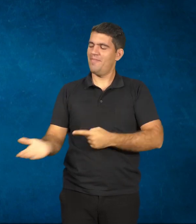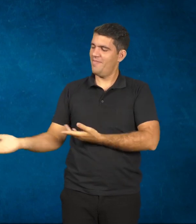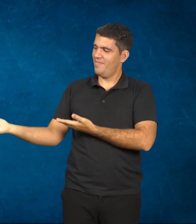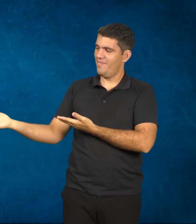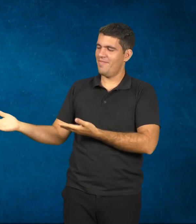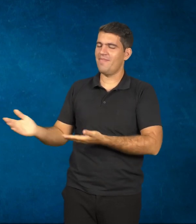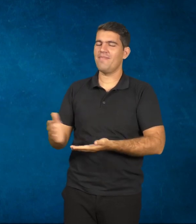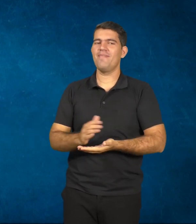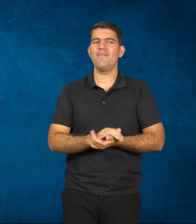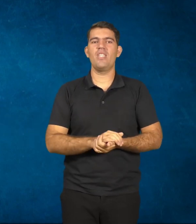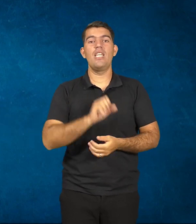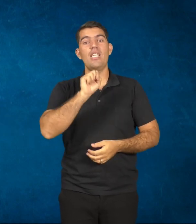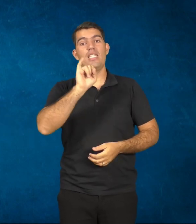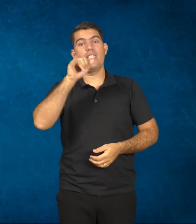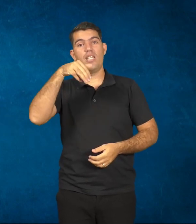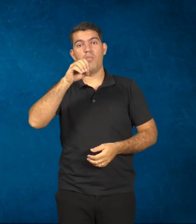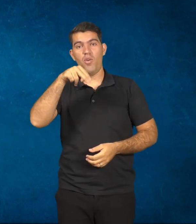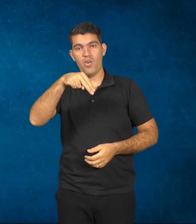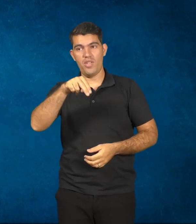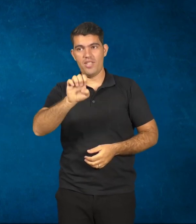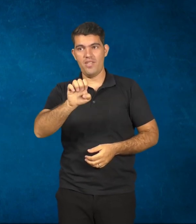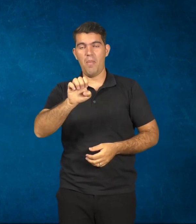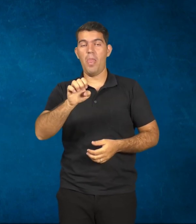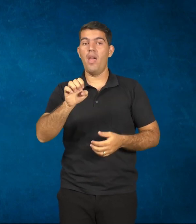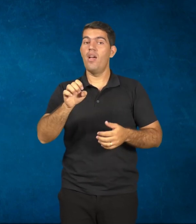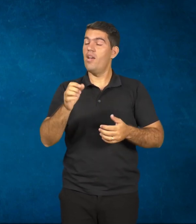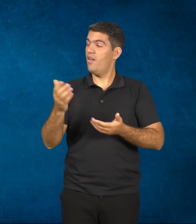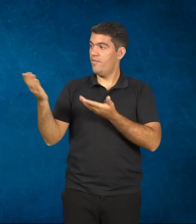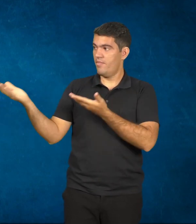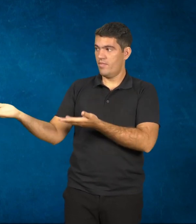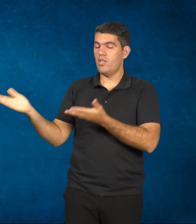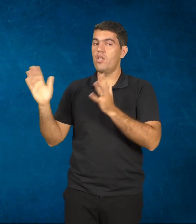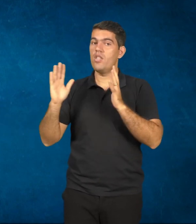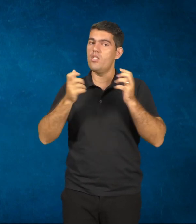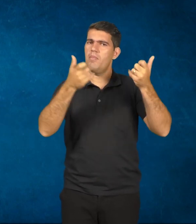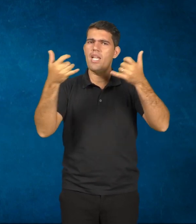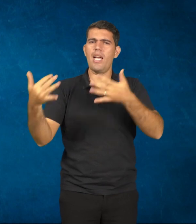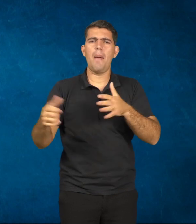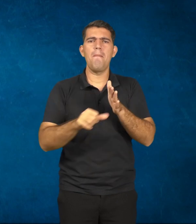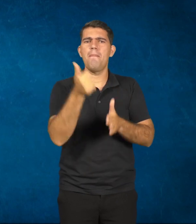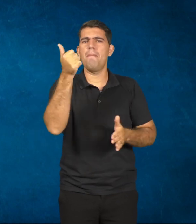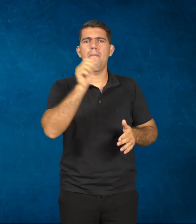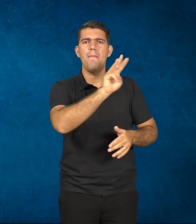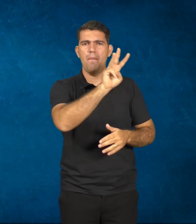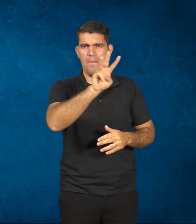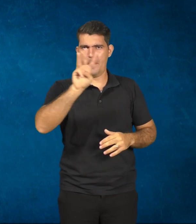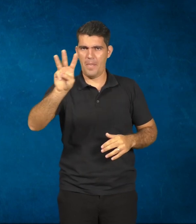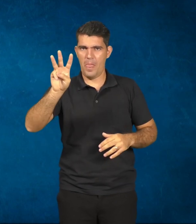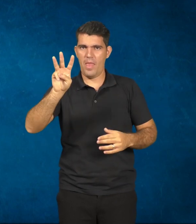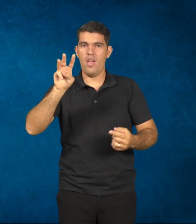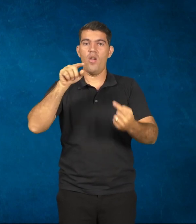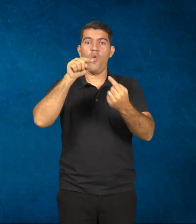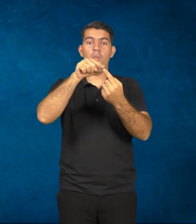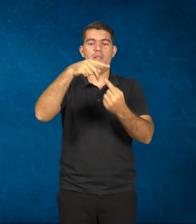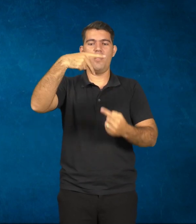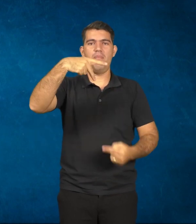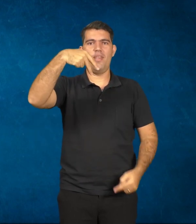quero pegar esse gancho do Alexandre para poder mostrar o primeiro site da noite, que é do PNE. Deixa eu só trazer